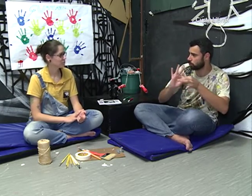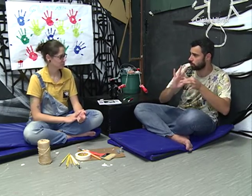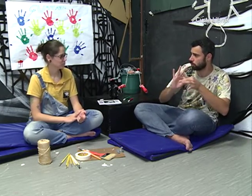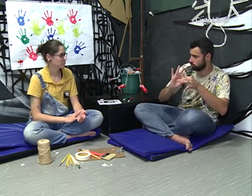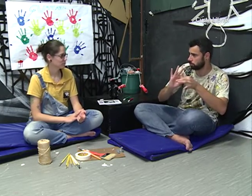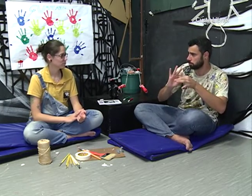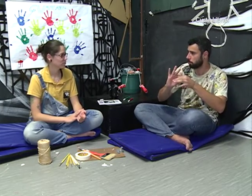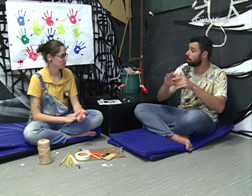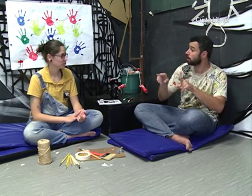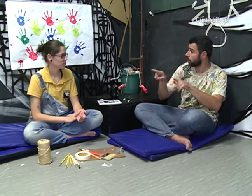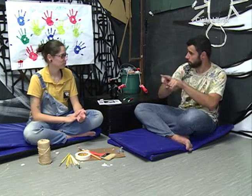Sobre dramaturgia?